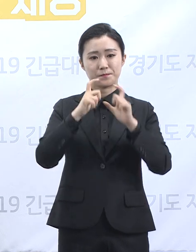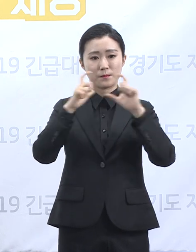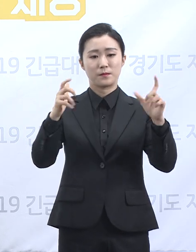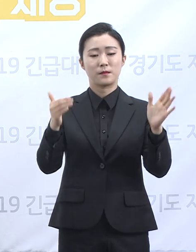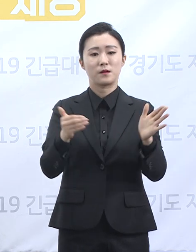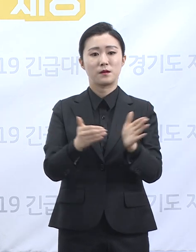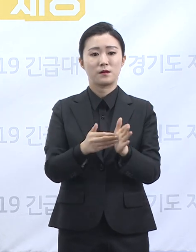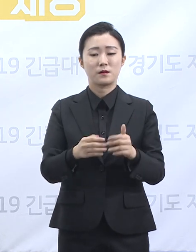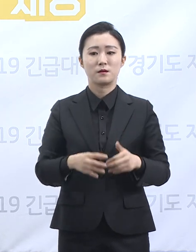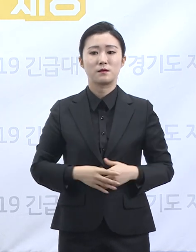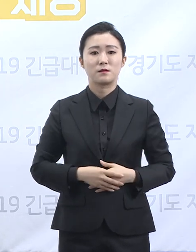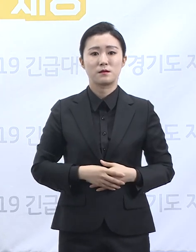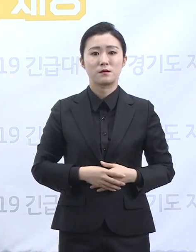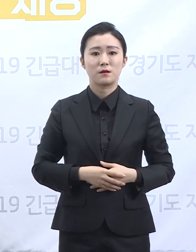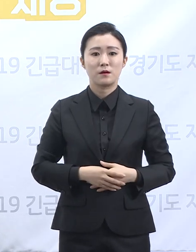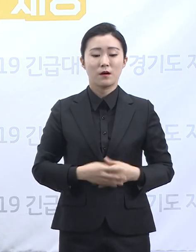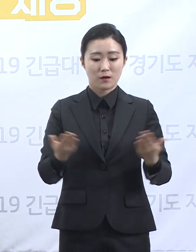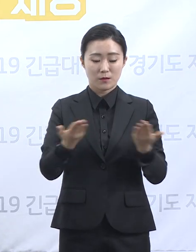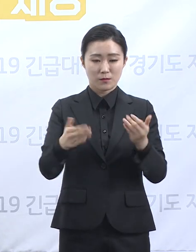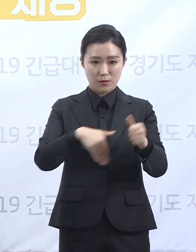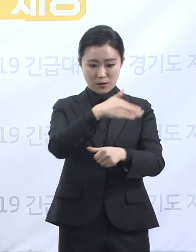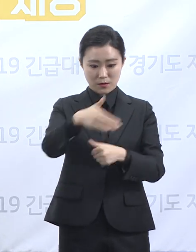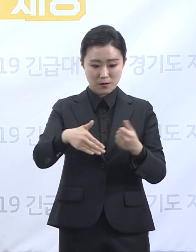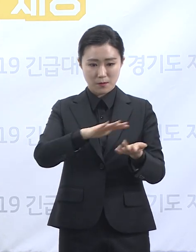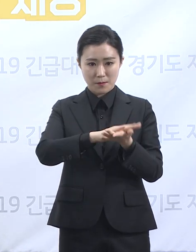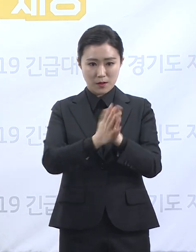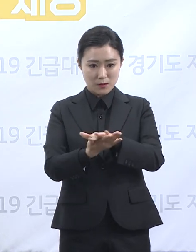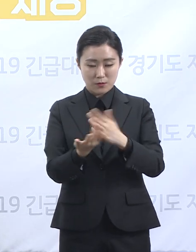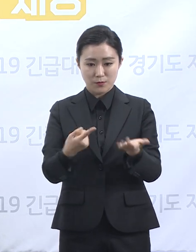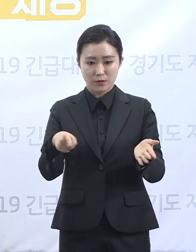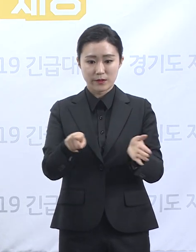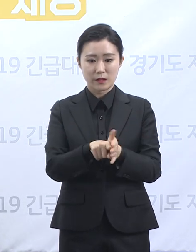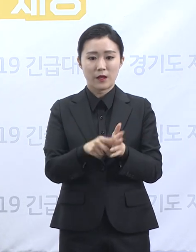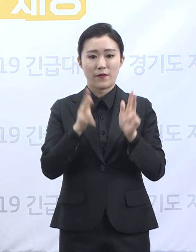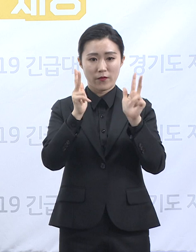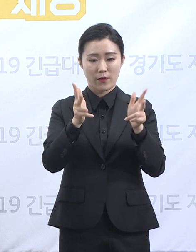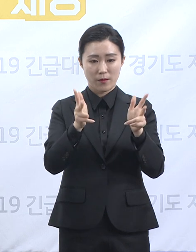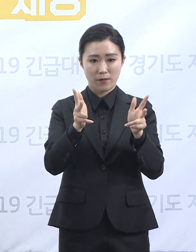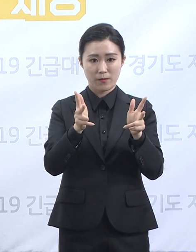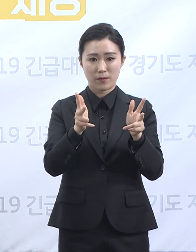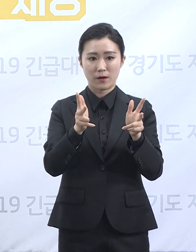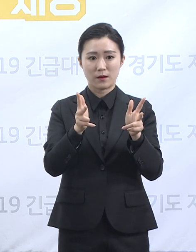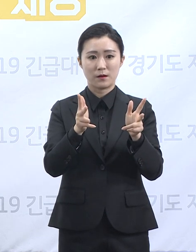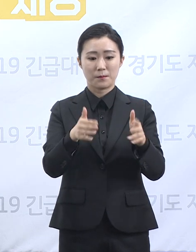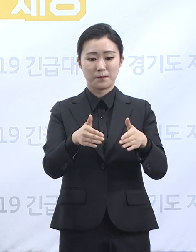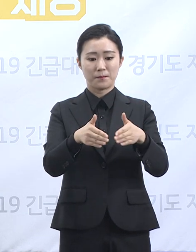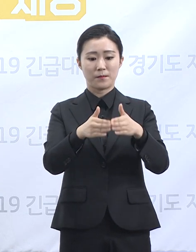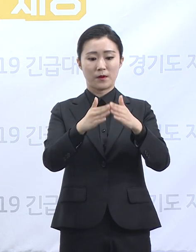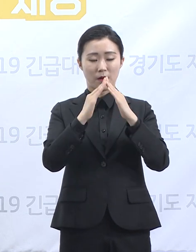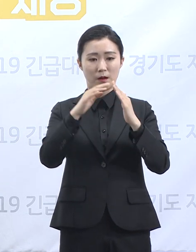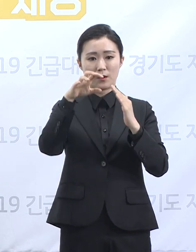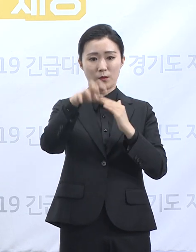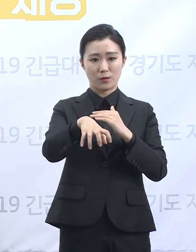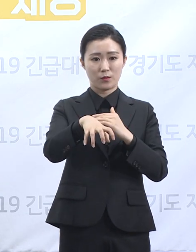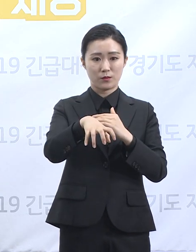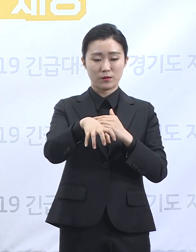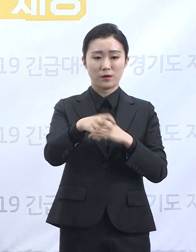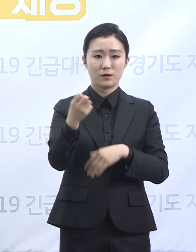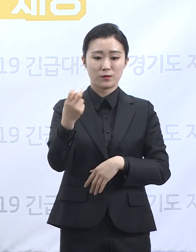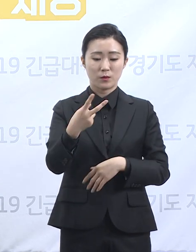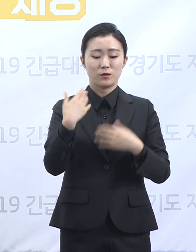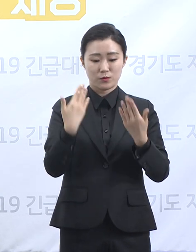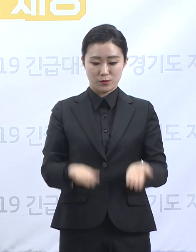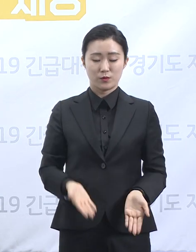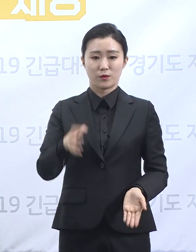선별진료소 근무자들의 업무 환경 개선을 위해 냉방장치가 설치된 워크스루형 검체 채취 부스와 에어컨이 설치된 휴게